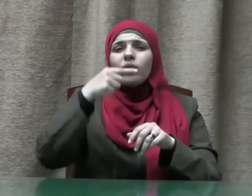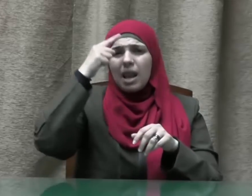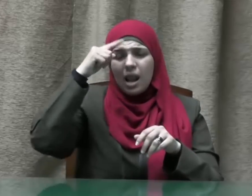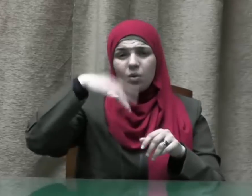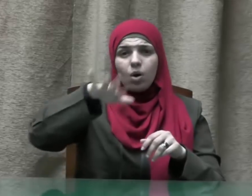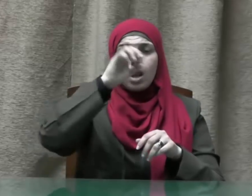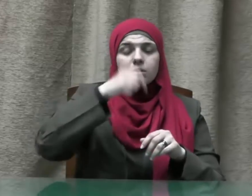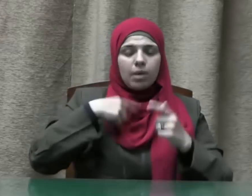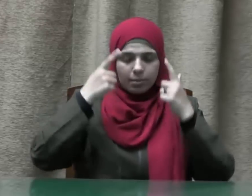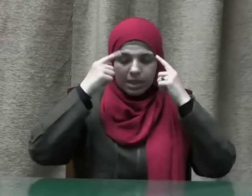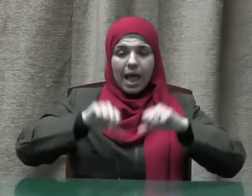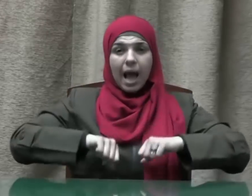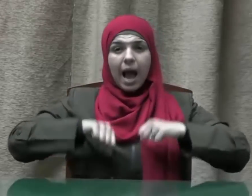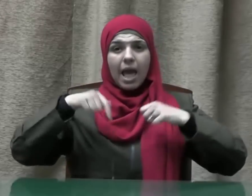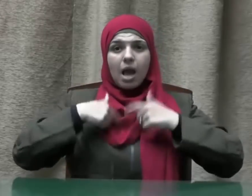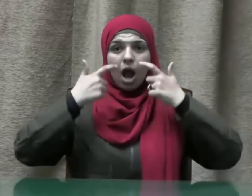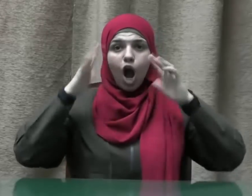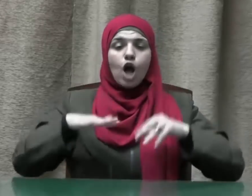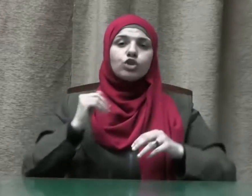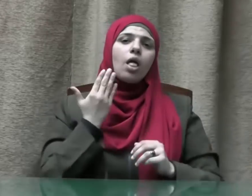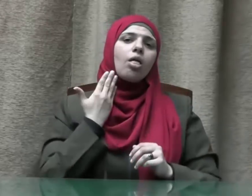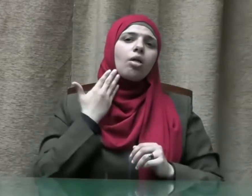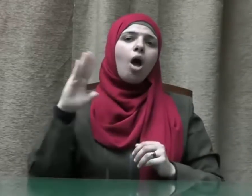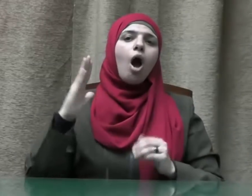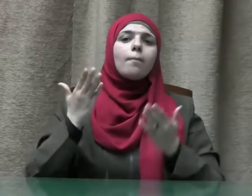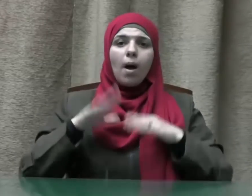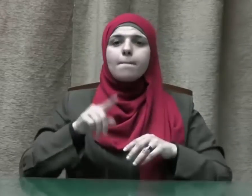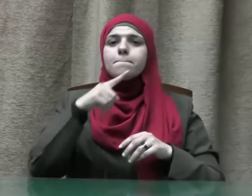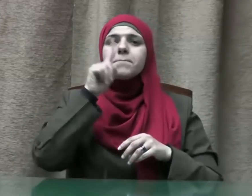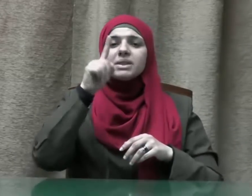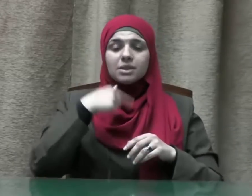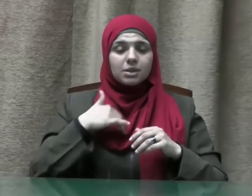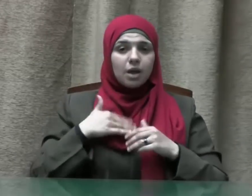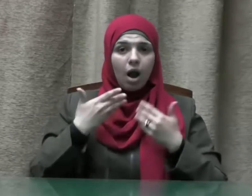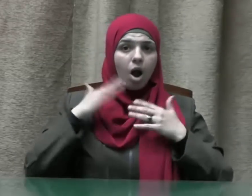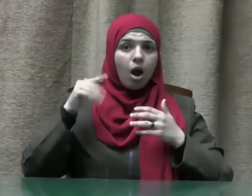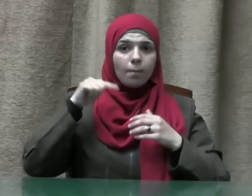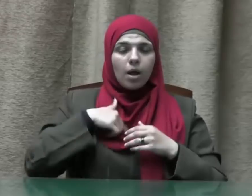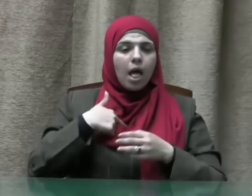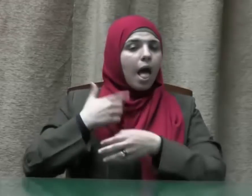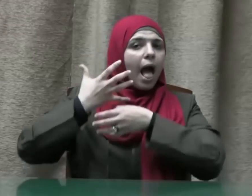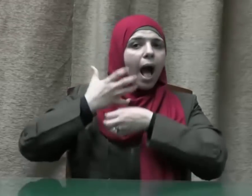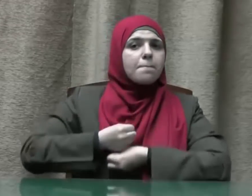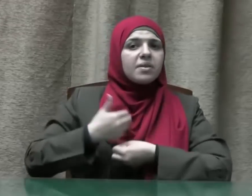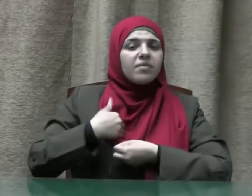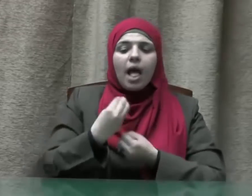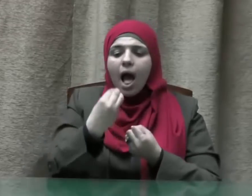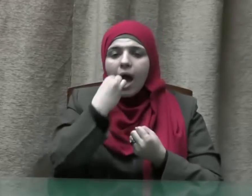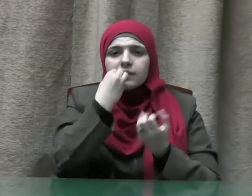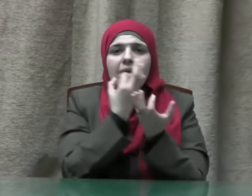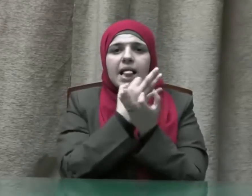حياة كريمة بدون أن يكون الإنسان آمنا على غفائه ودوائه